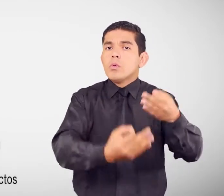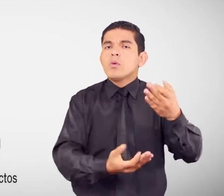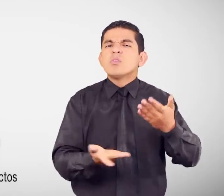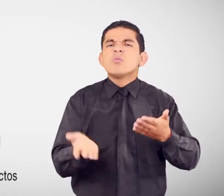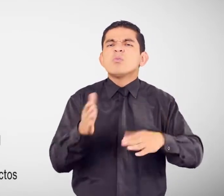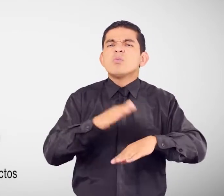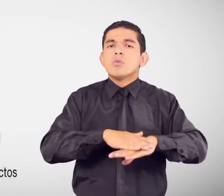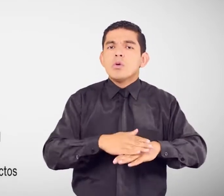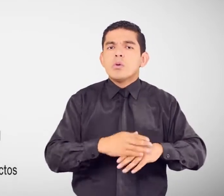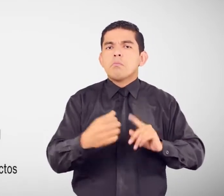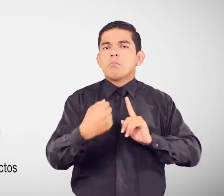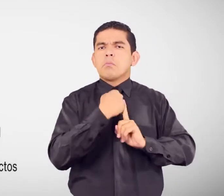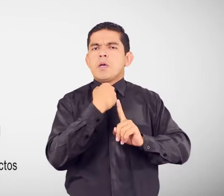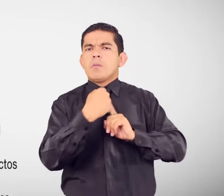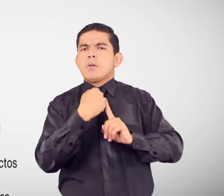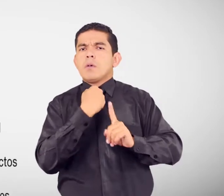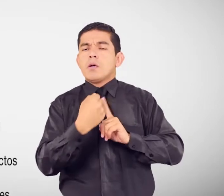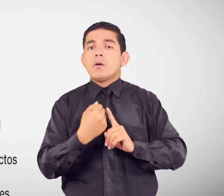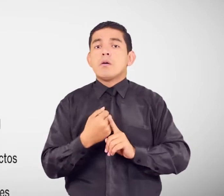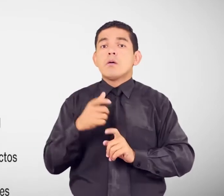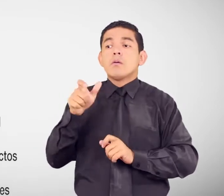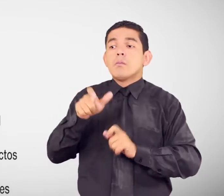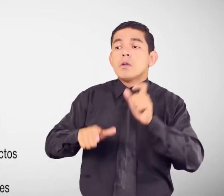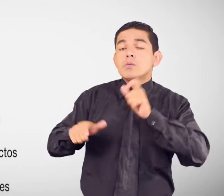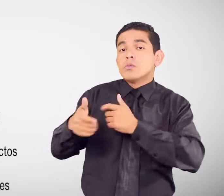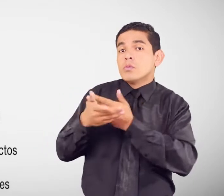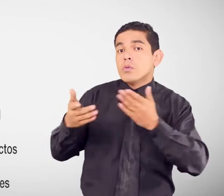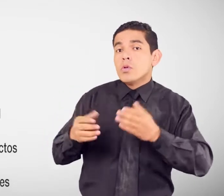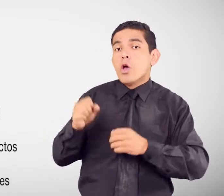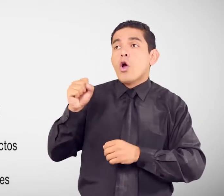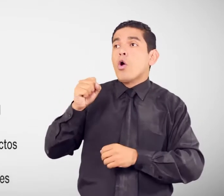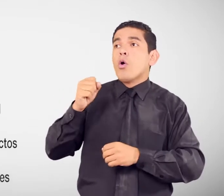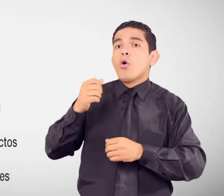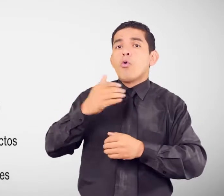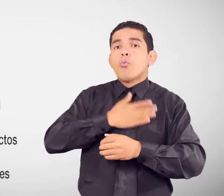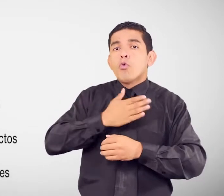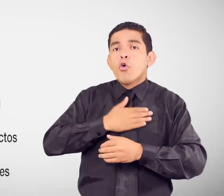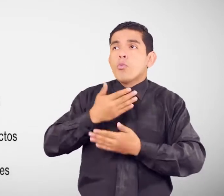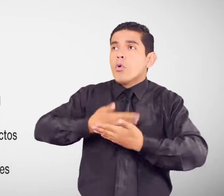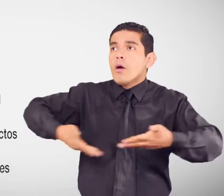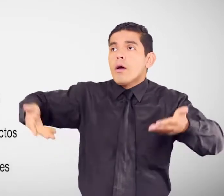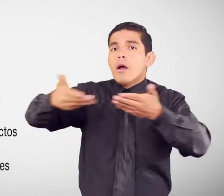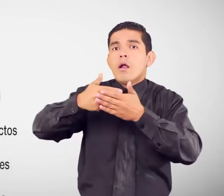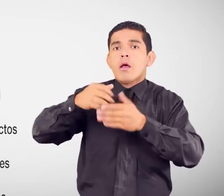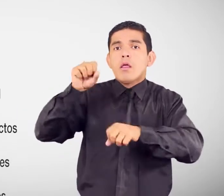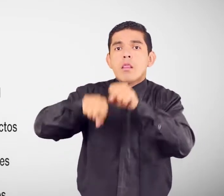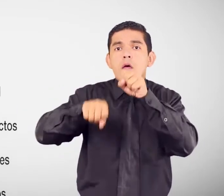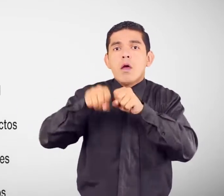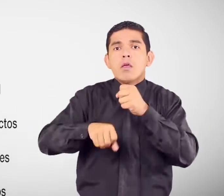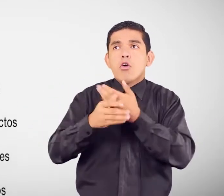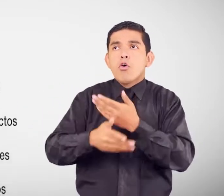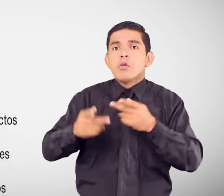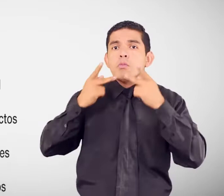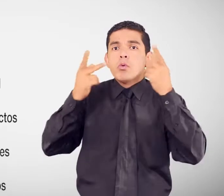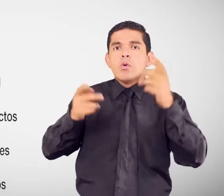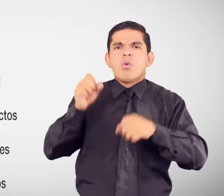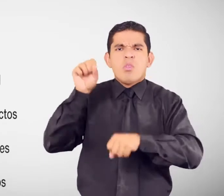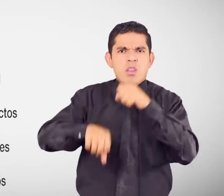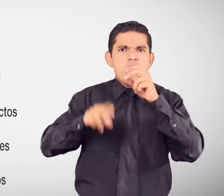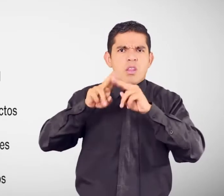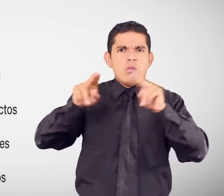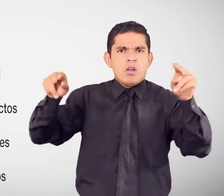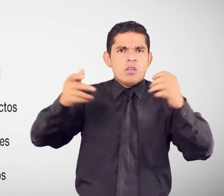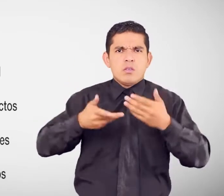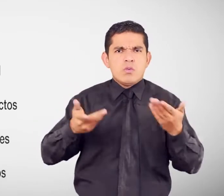con actos de agresión contra las personas y violación a la propiedad privada Bienes públicos y contra la naturaleza